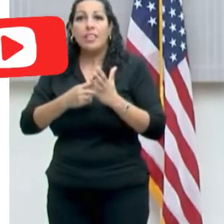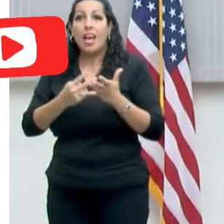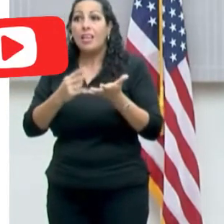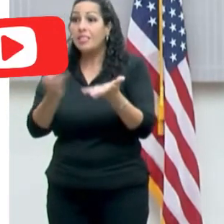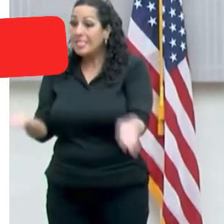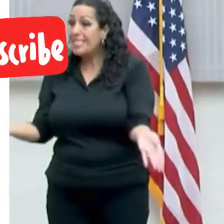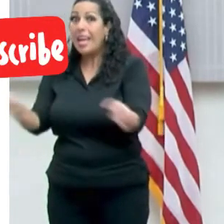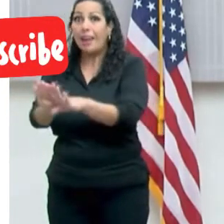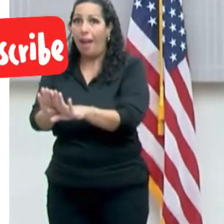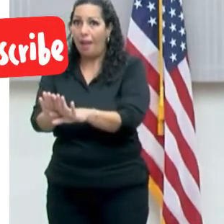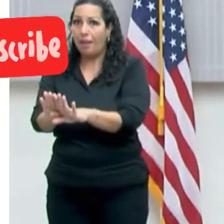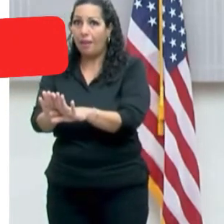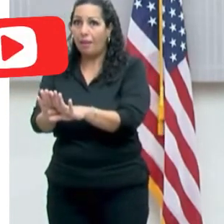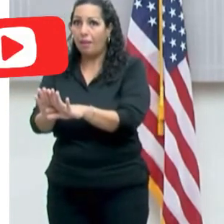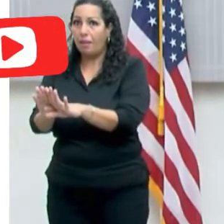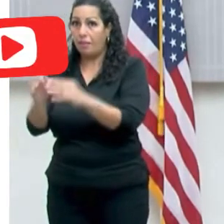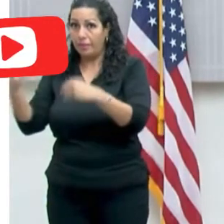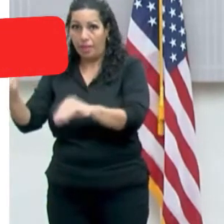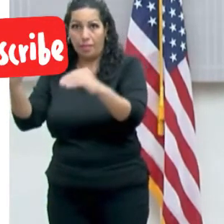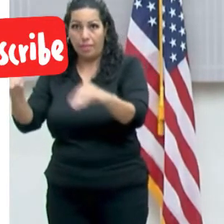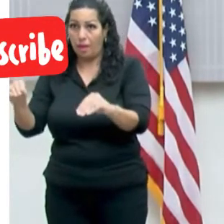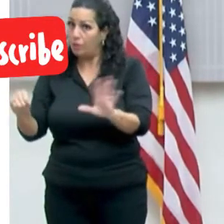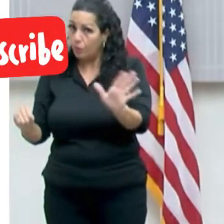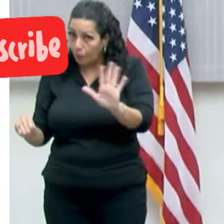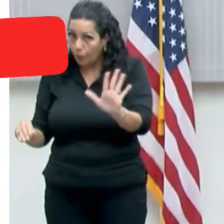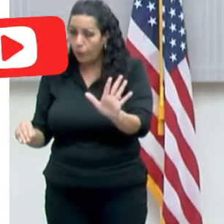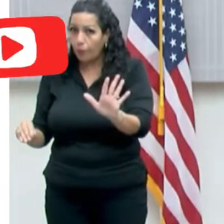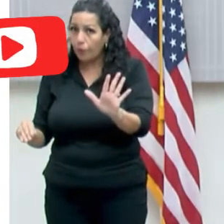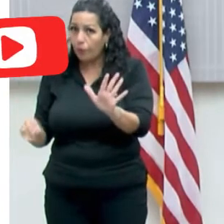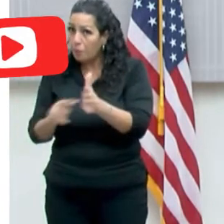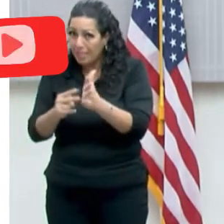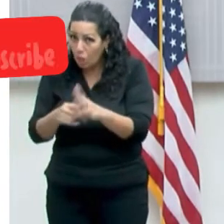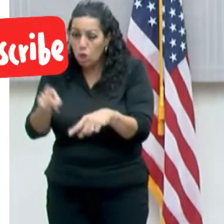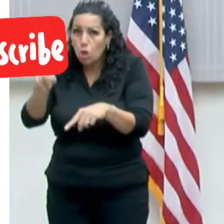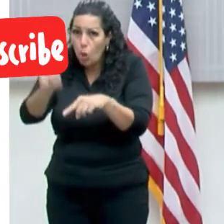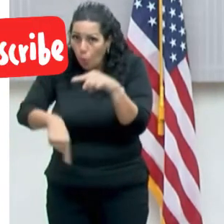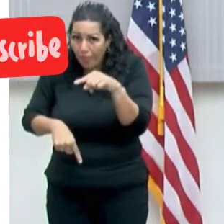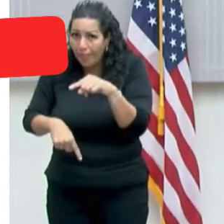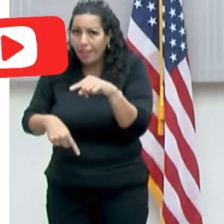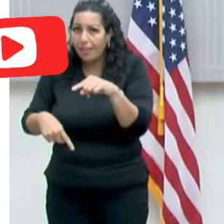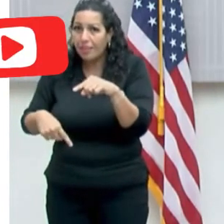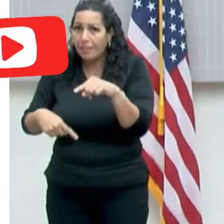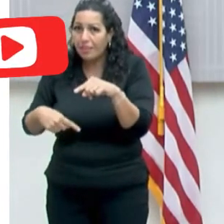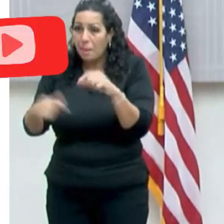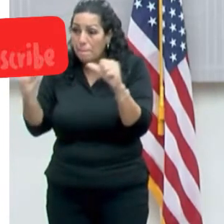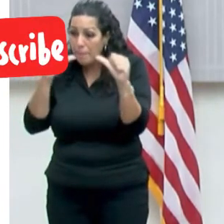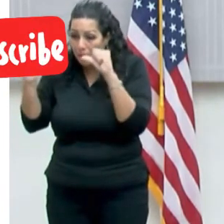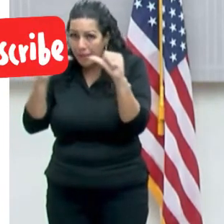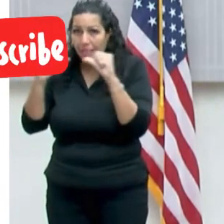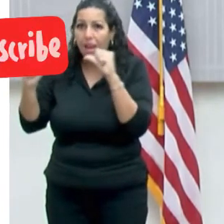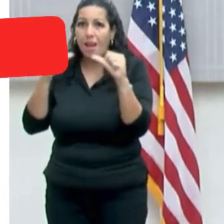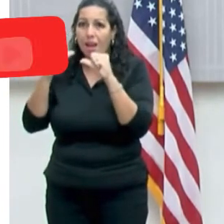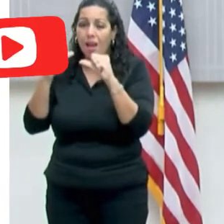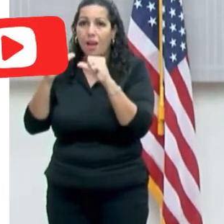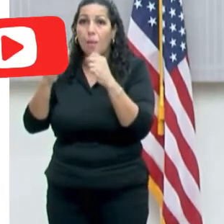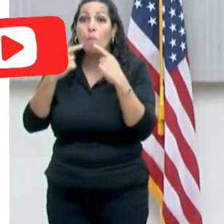cierre de los comercios, también estamos diciendo que no puede haber consumo de bebidas alcohólicas en lugares públicos.